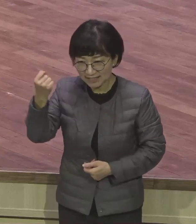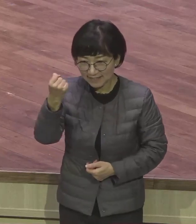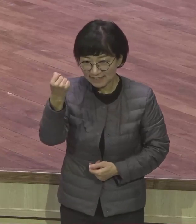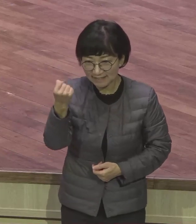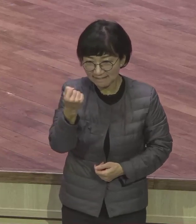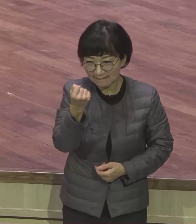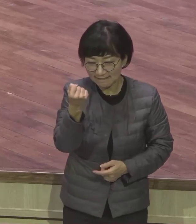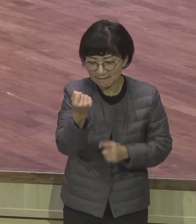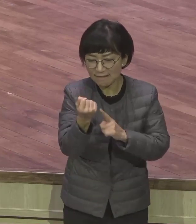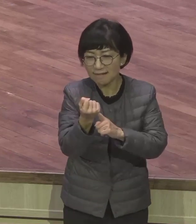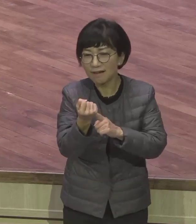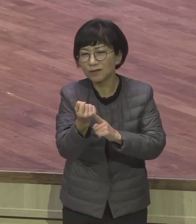되겠어요